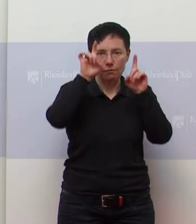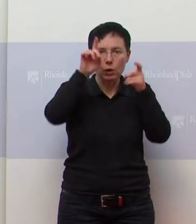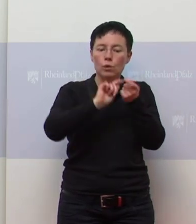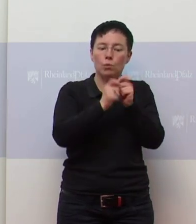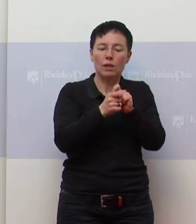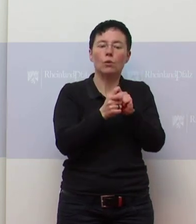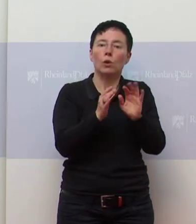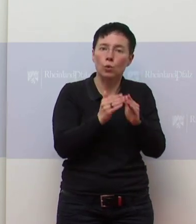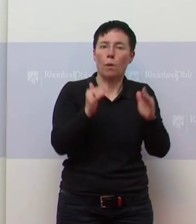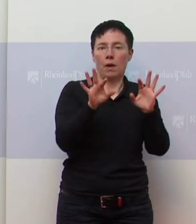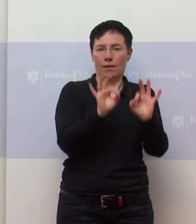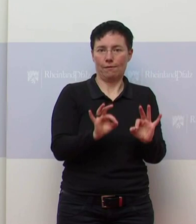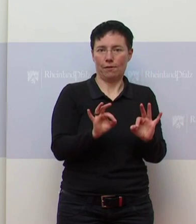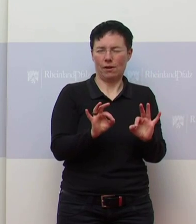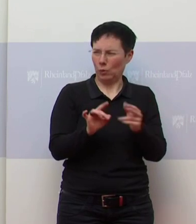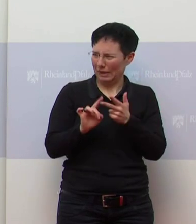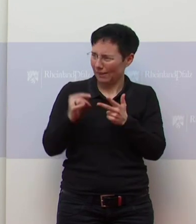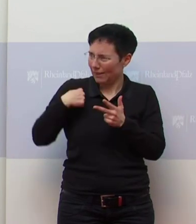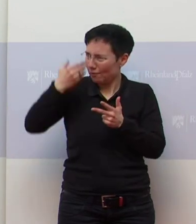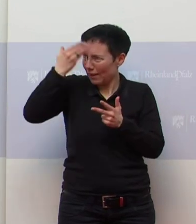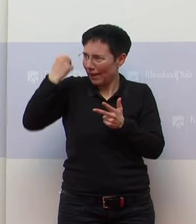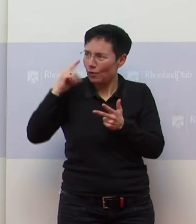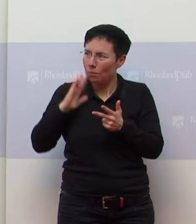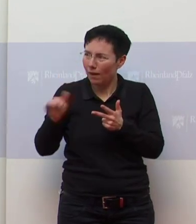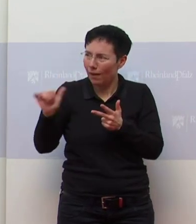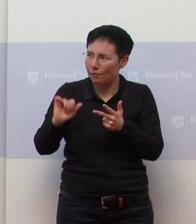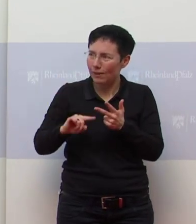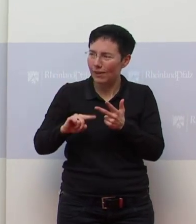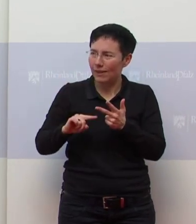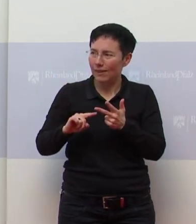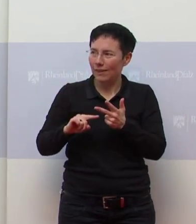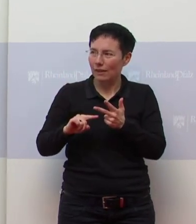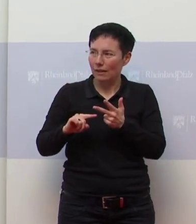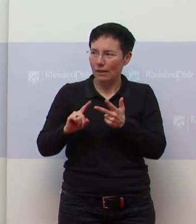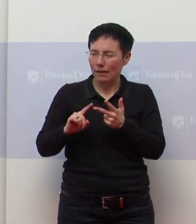zu. Der dritte Punkt, den habe ich jetzt gerade vergessen, ich bin gerade ein bisschen so nach.